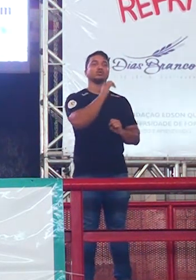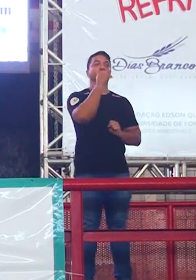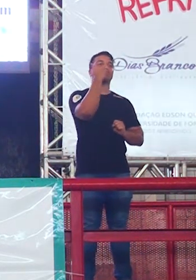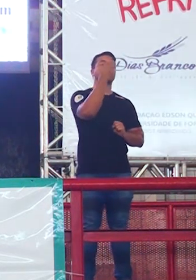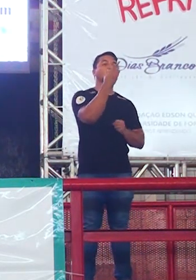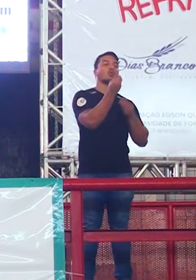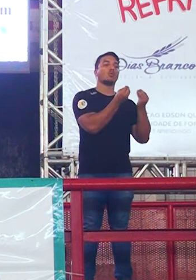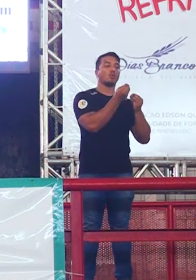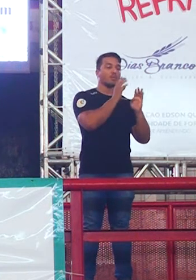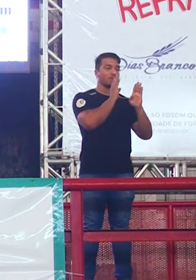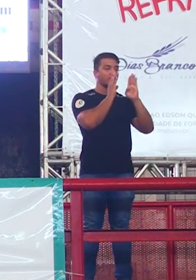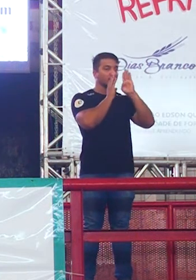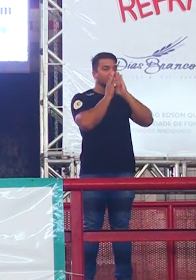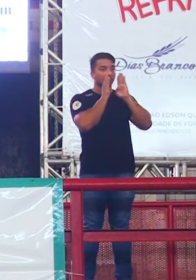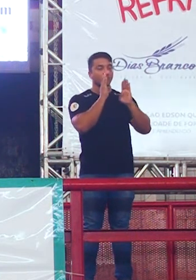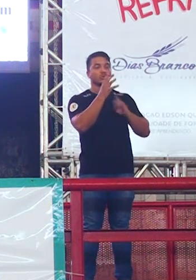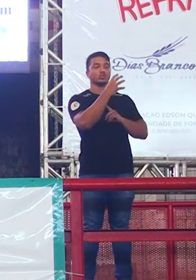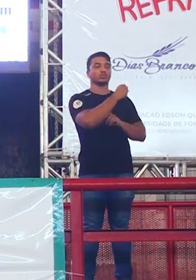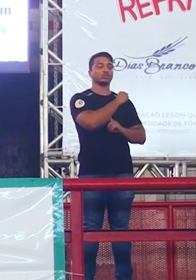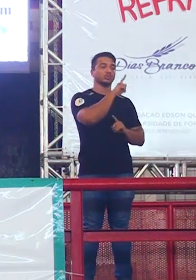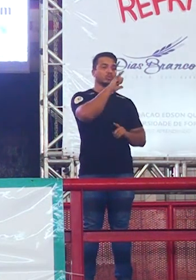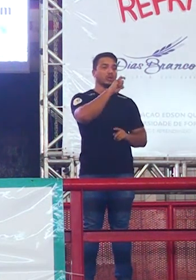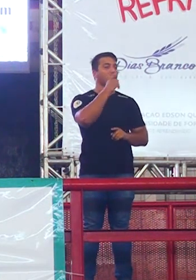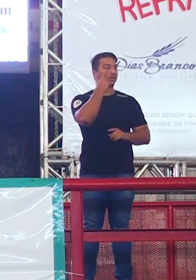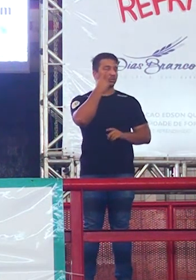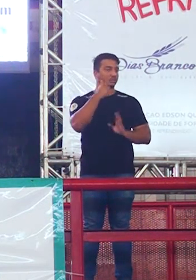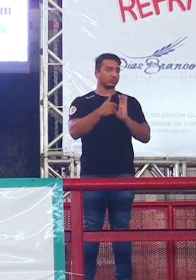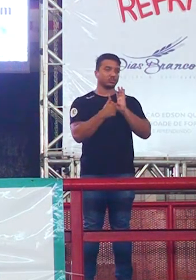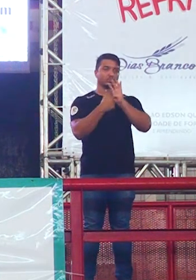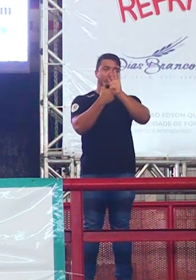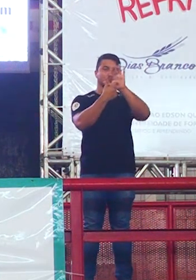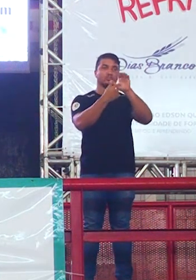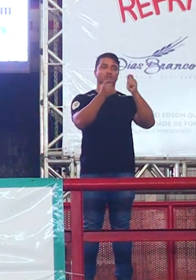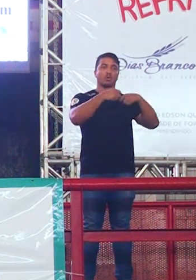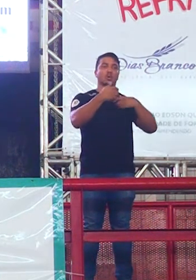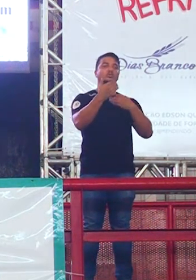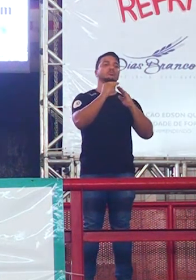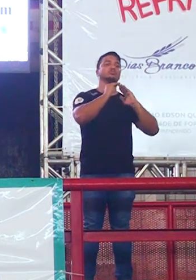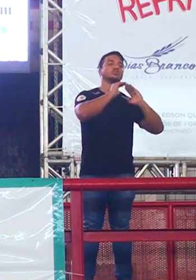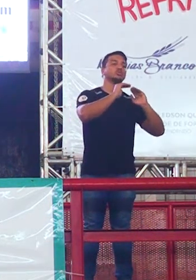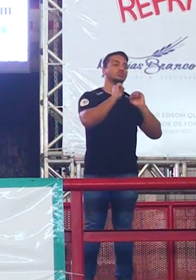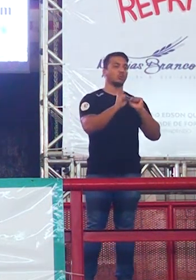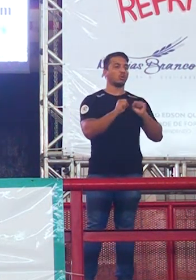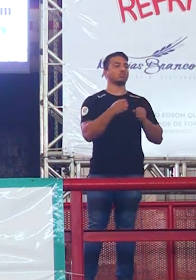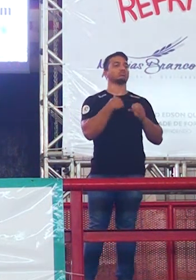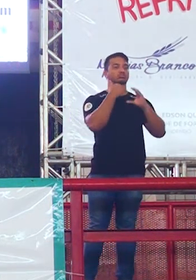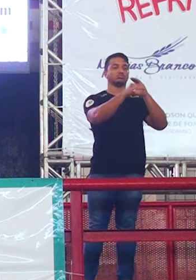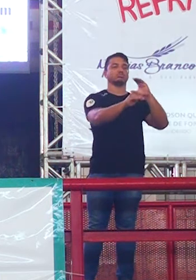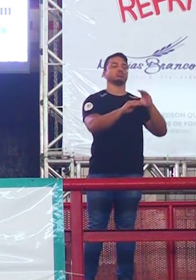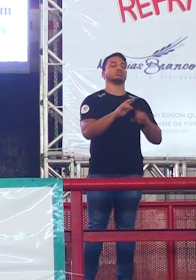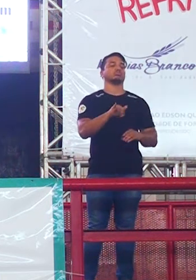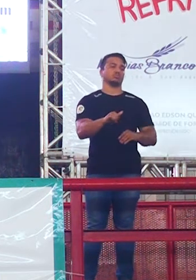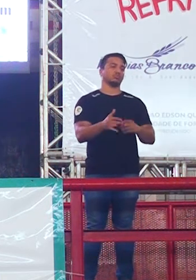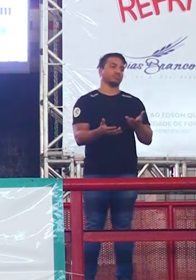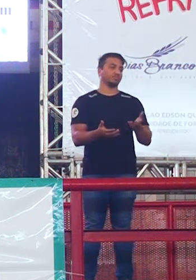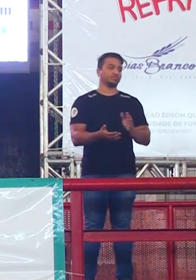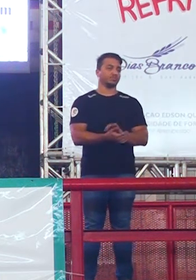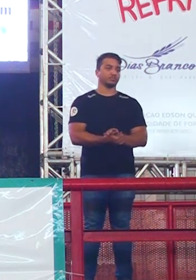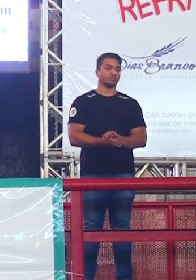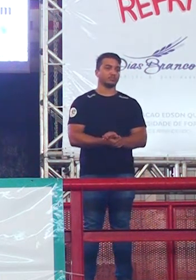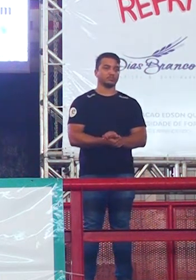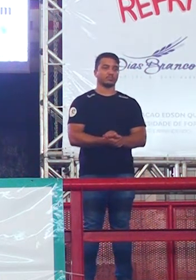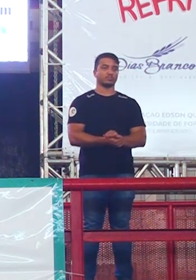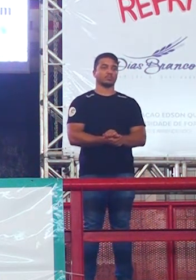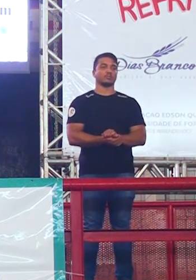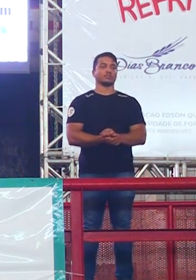minhas redes sociais. Eu deixo aí, aí você pode pedir, professor, mande um material extra para mim, beleza? Está